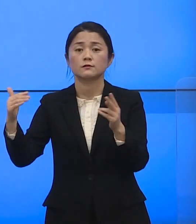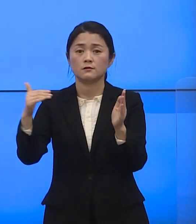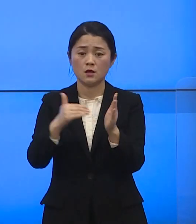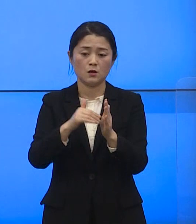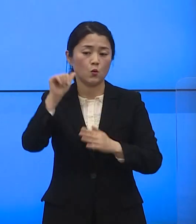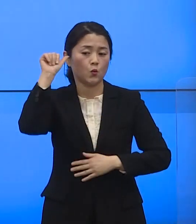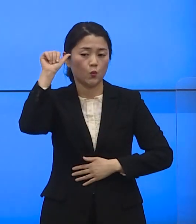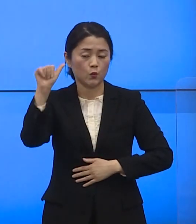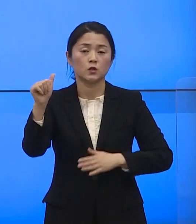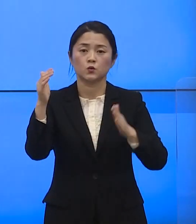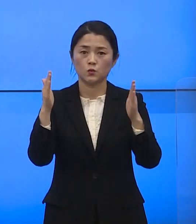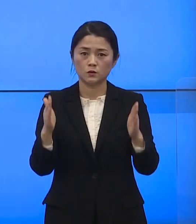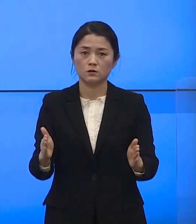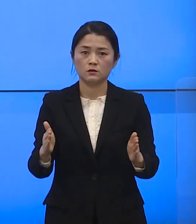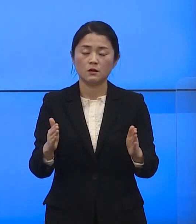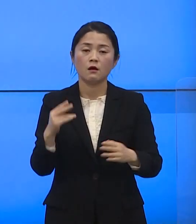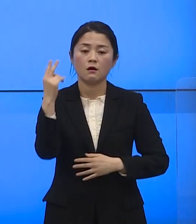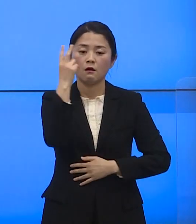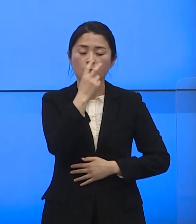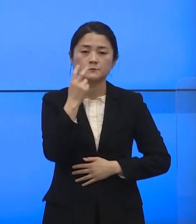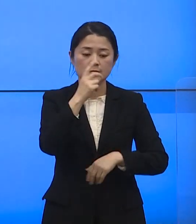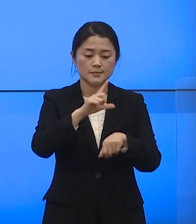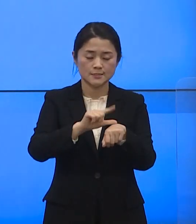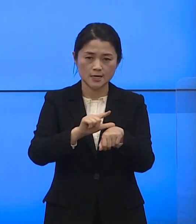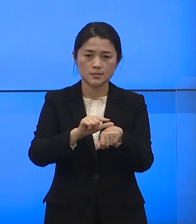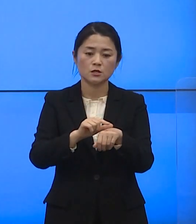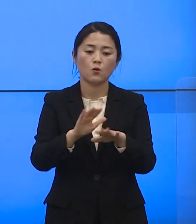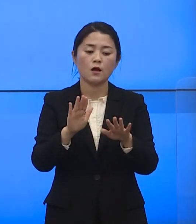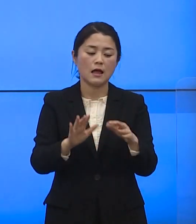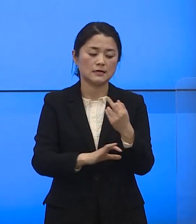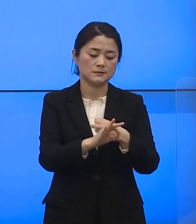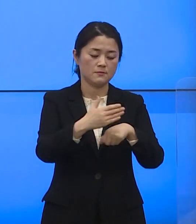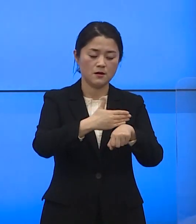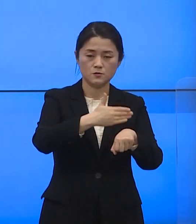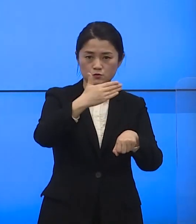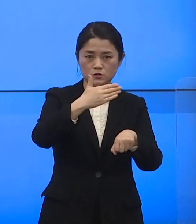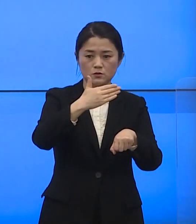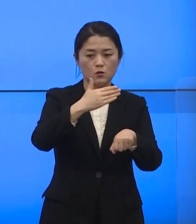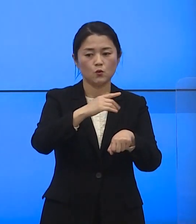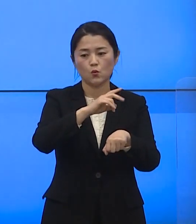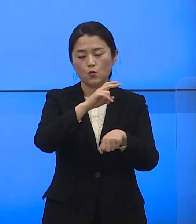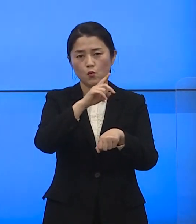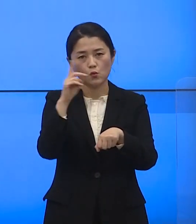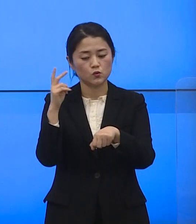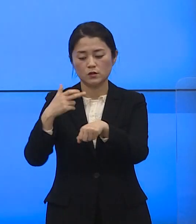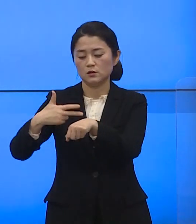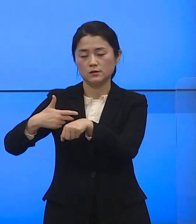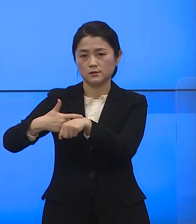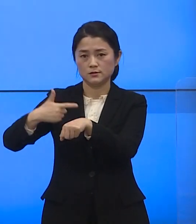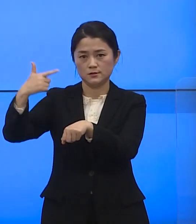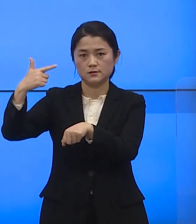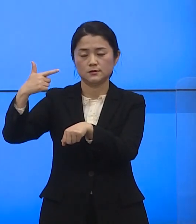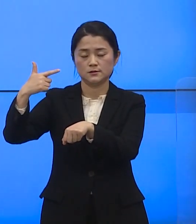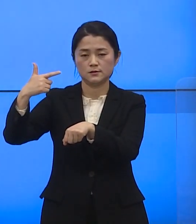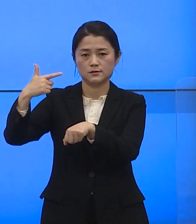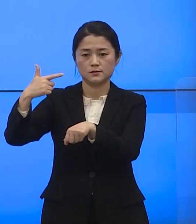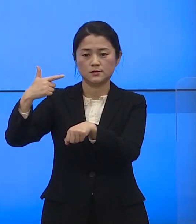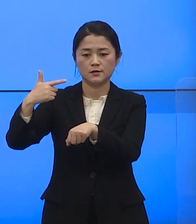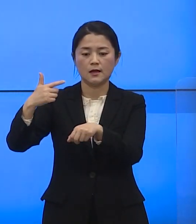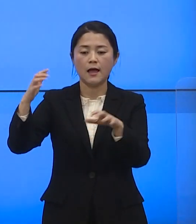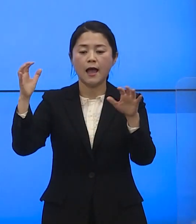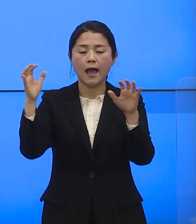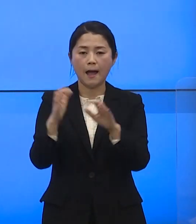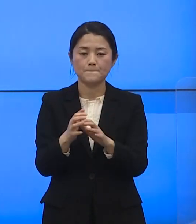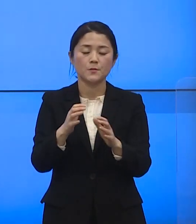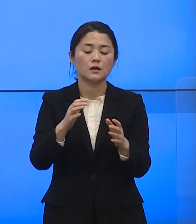5일간이며 검체 시간은 오전 9시부터 오후 6시까지며 총